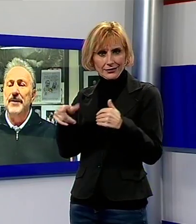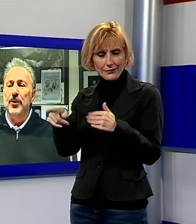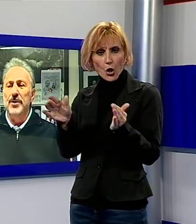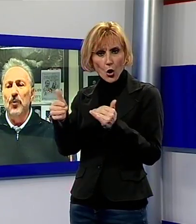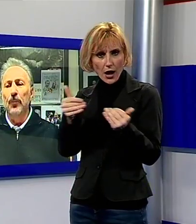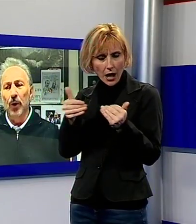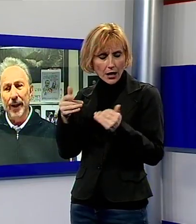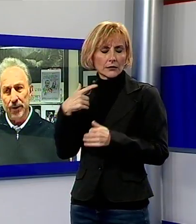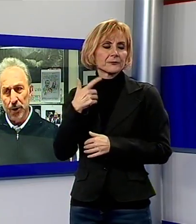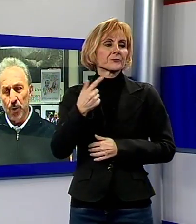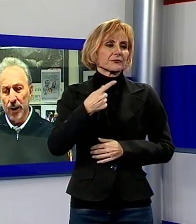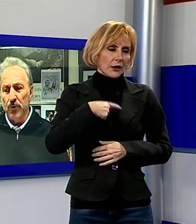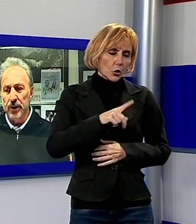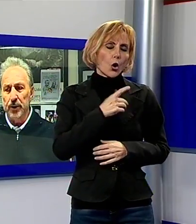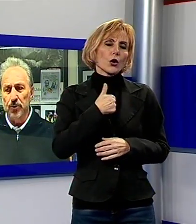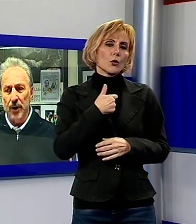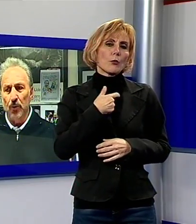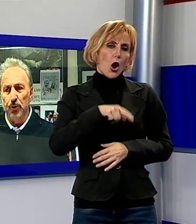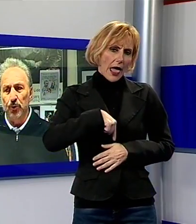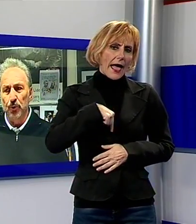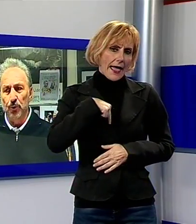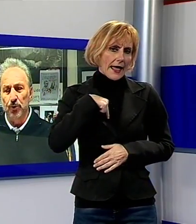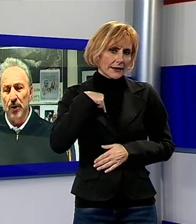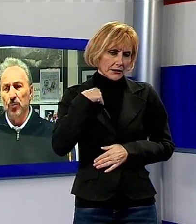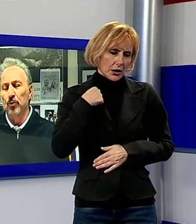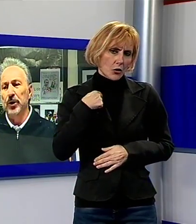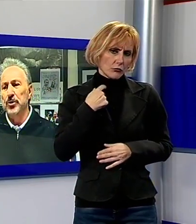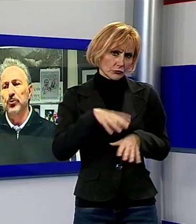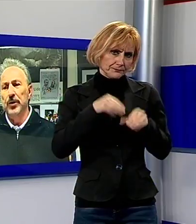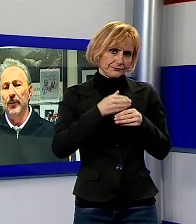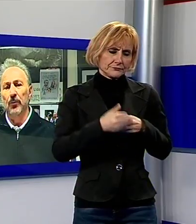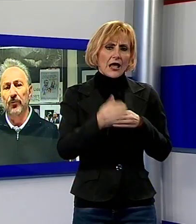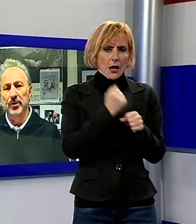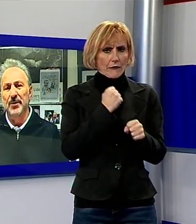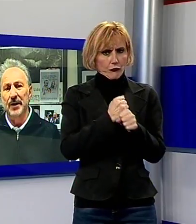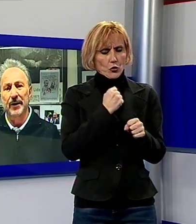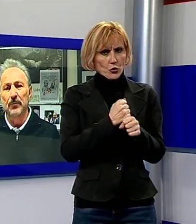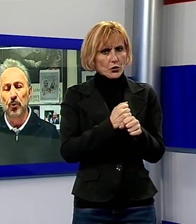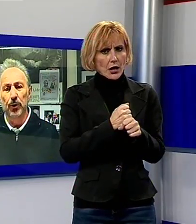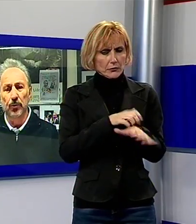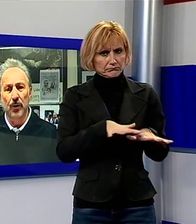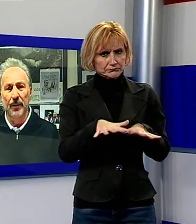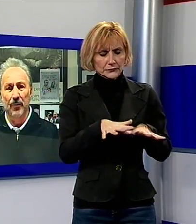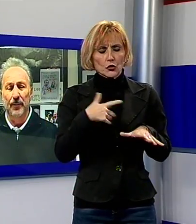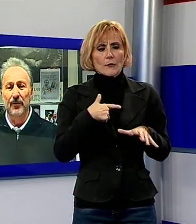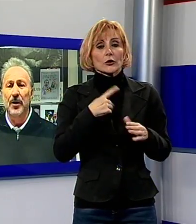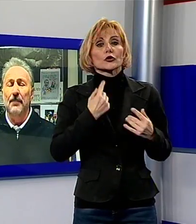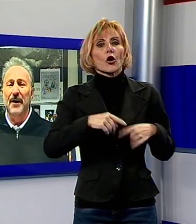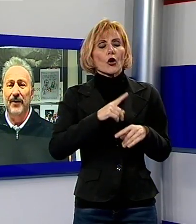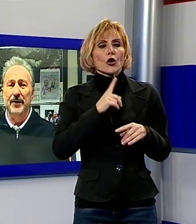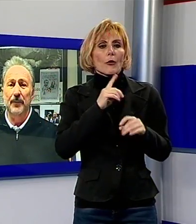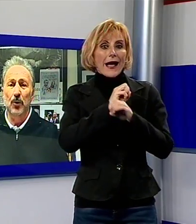noi siamo un po' lenti in quelle cose lì, non siamo noi che ci buttiamo e facciamo i salti nel buio, non l'abbiamo